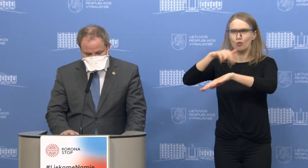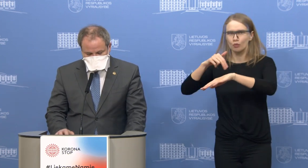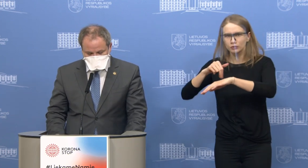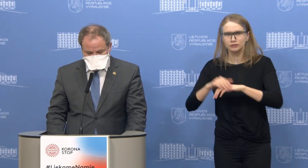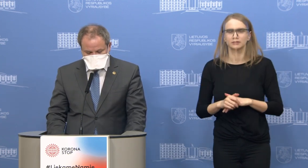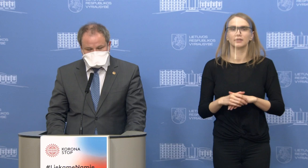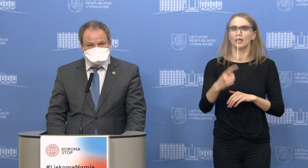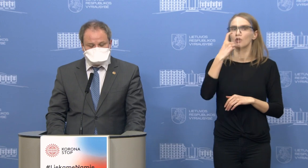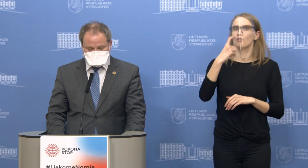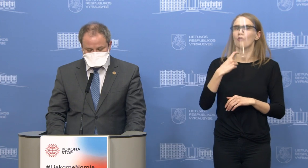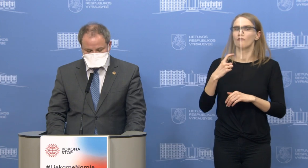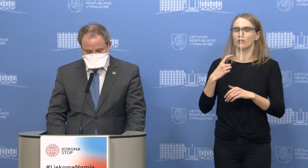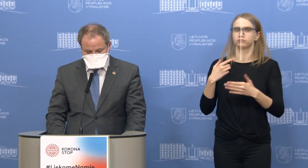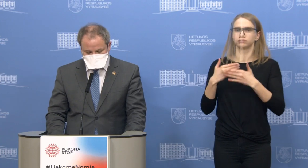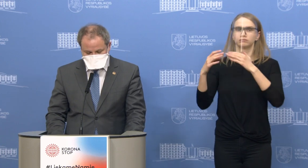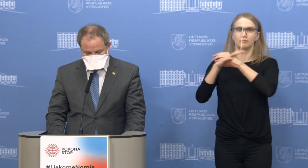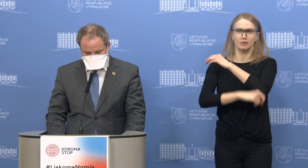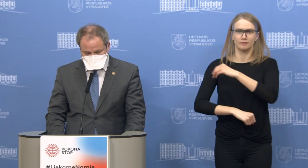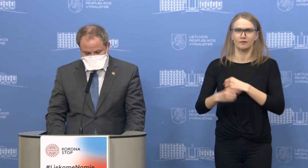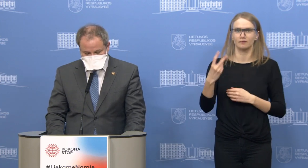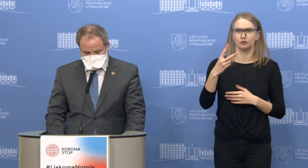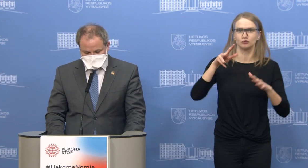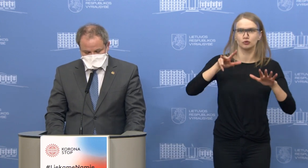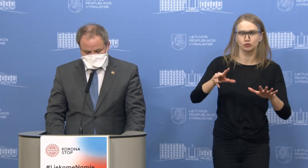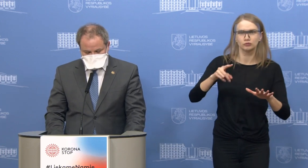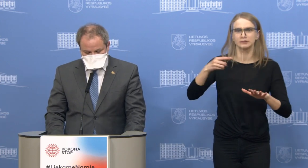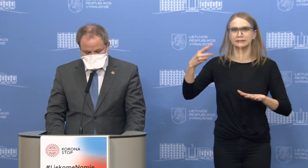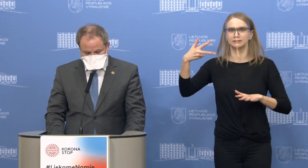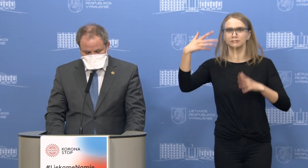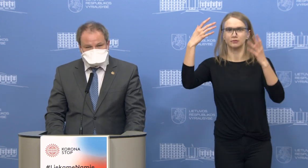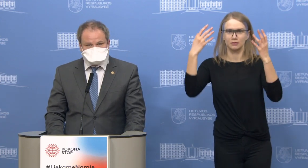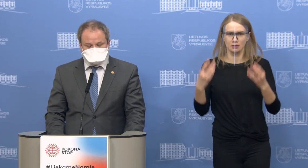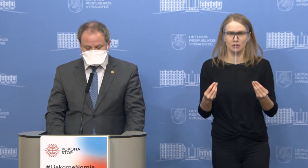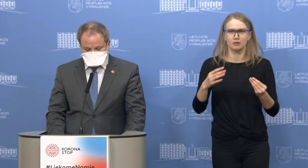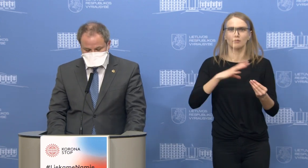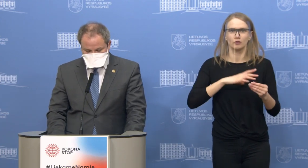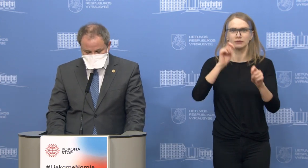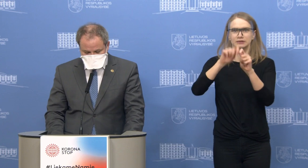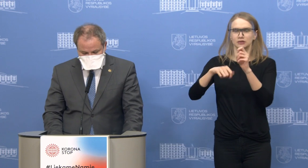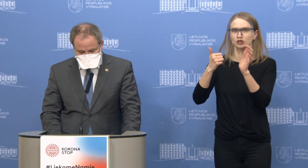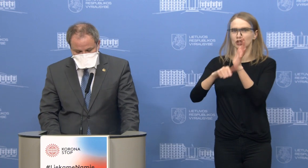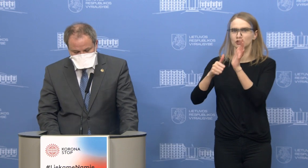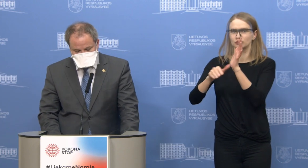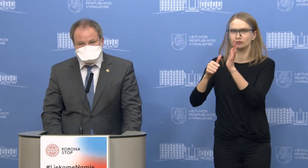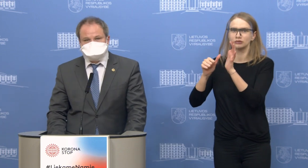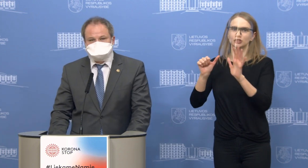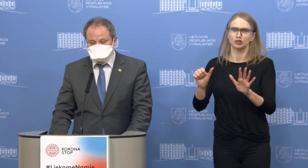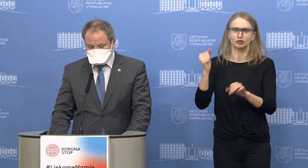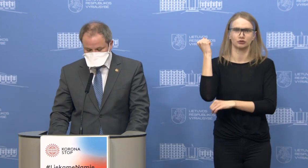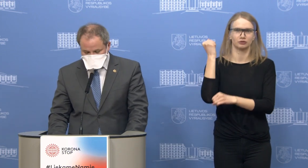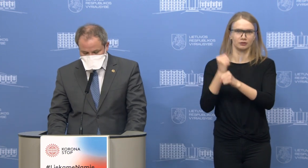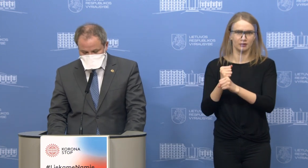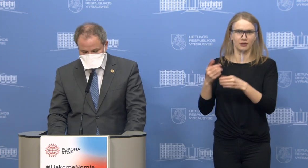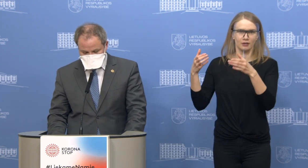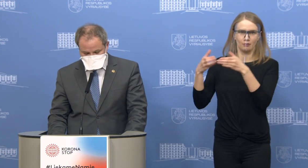kovo pabaigoje, 28 ir 30 dieną, buvo ištirti 66 darbuotojai. Du